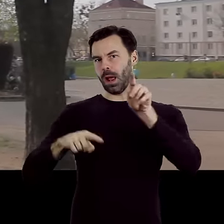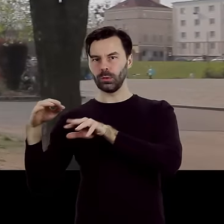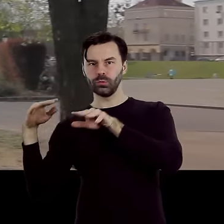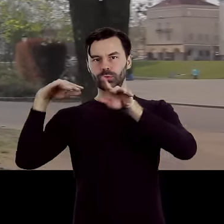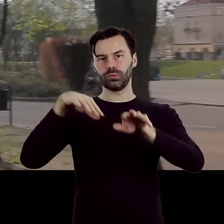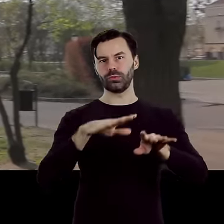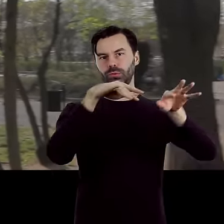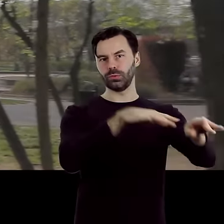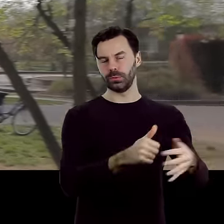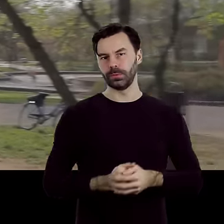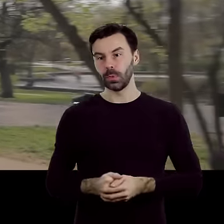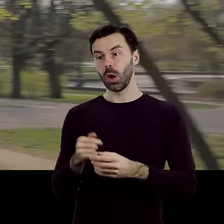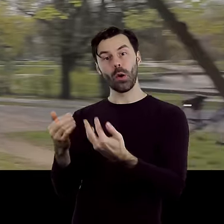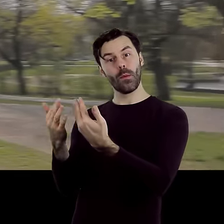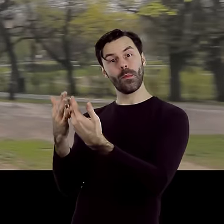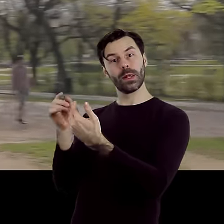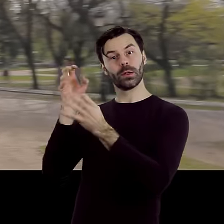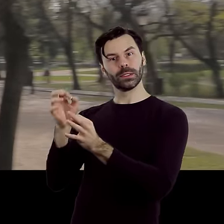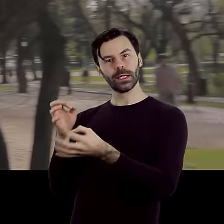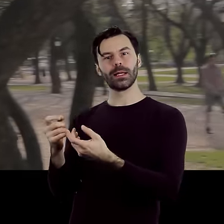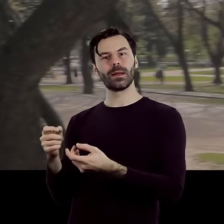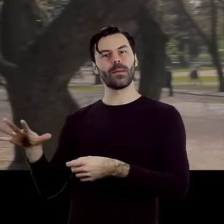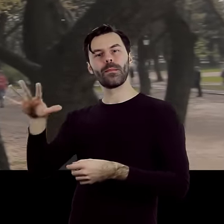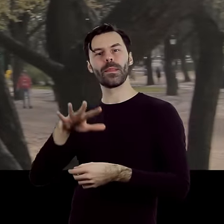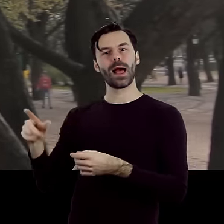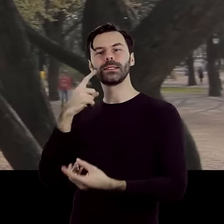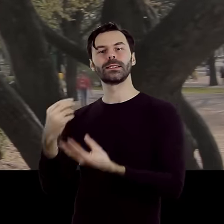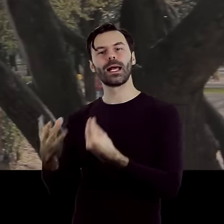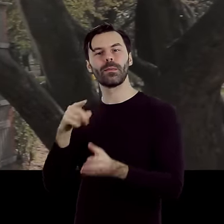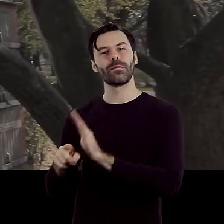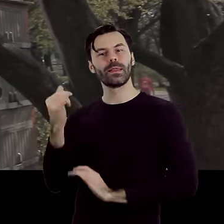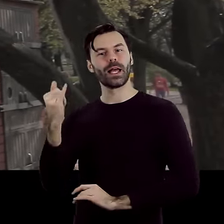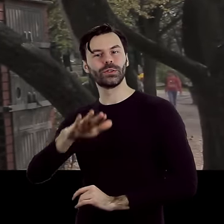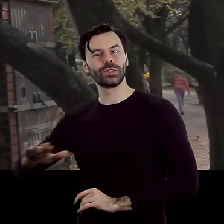Tuż obok stoi dziś plac zabaw dla dzieci, w miejscu oficyn kamienic.